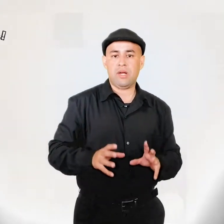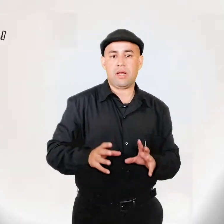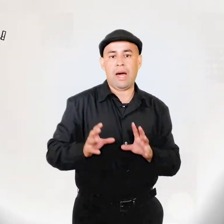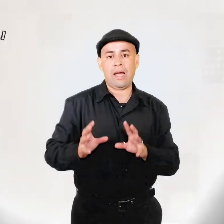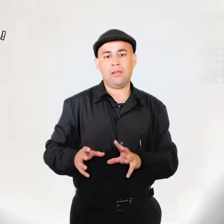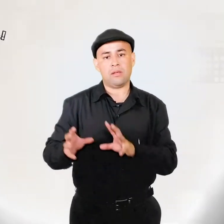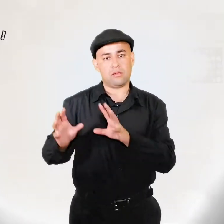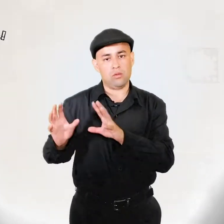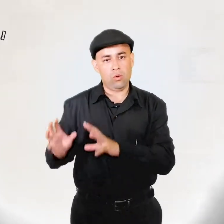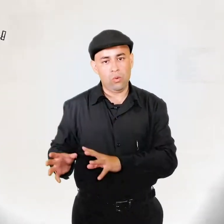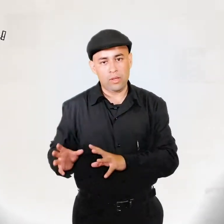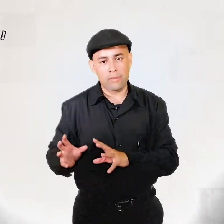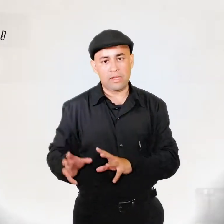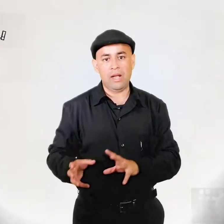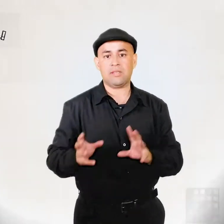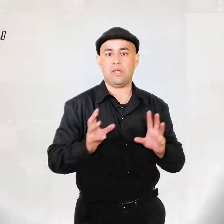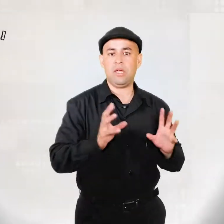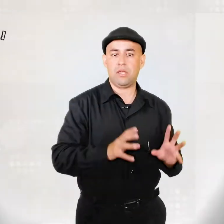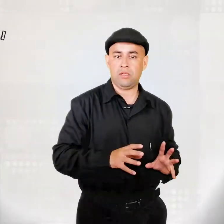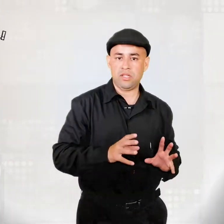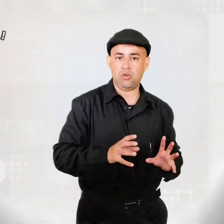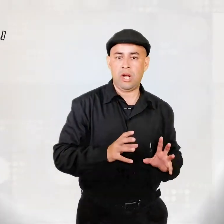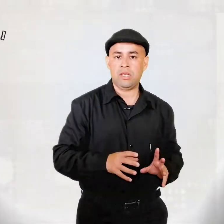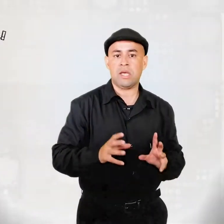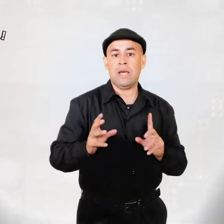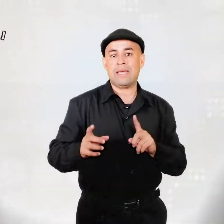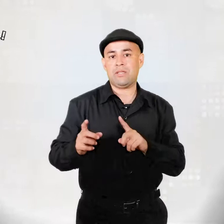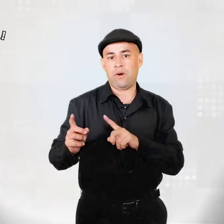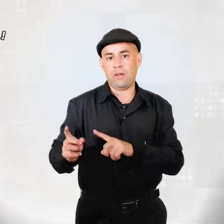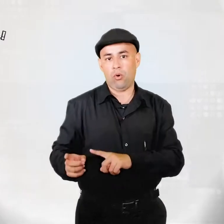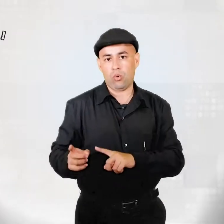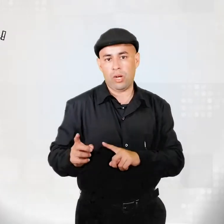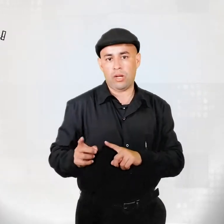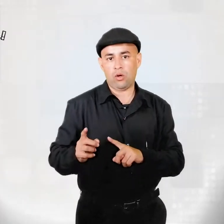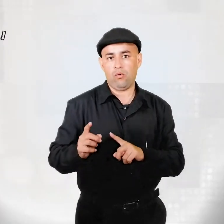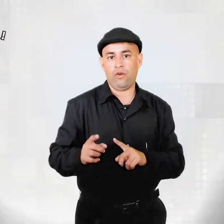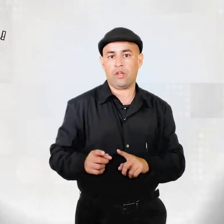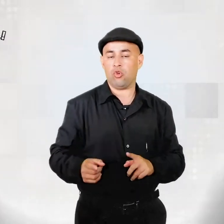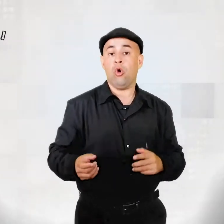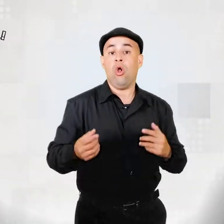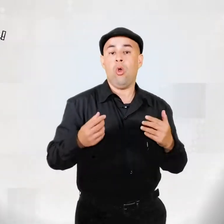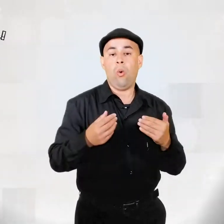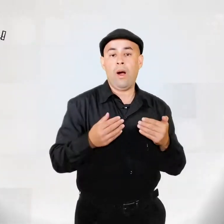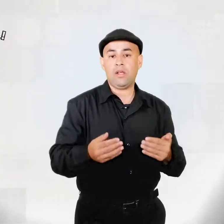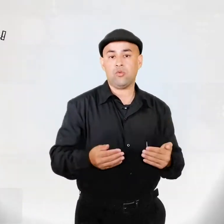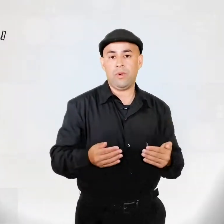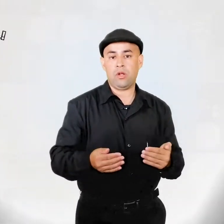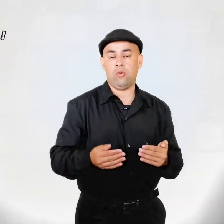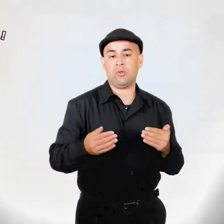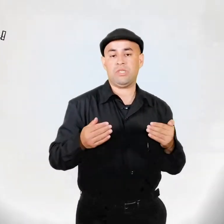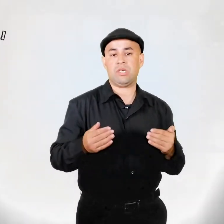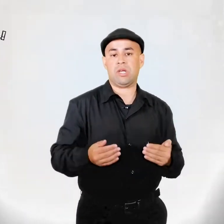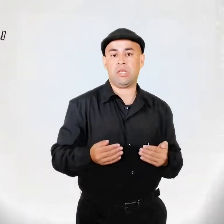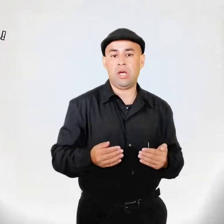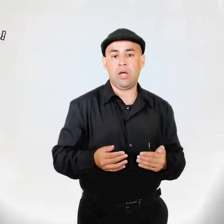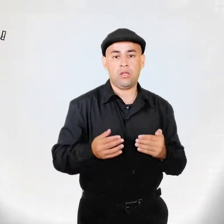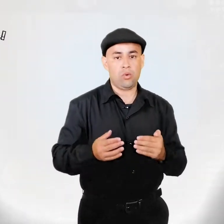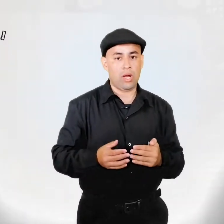tener agentes no gubernamentales y transnacionales que se van a involucrar en el conflicto. Lo van a asumir como si se tratara de una